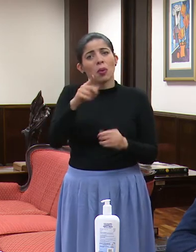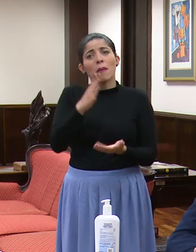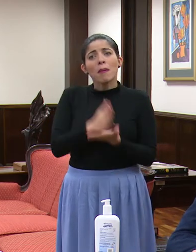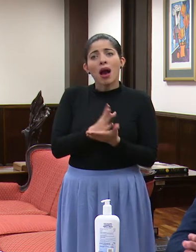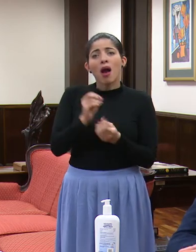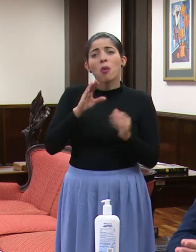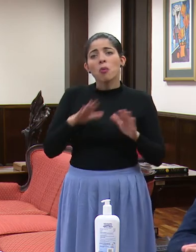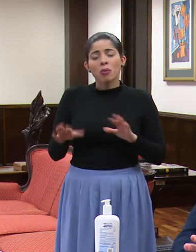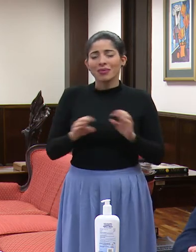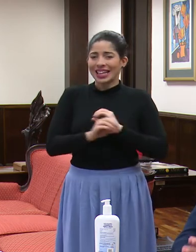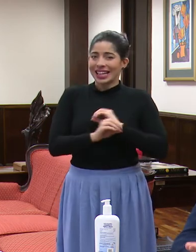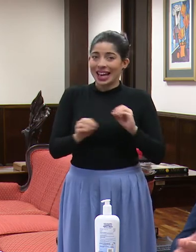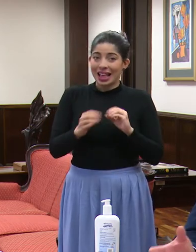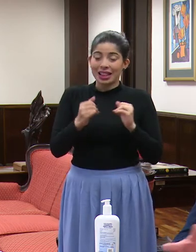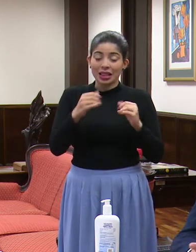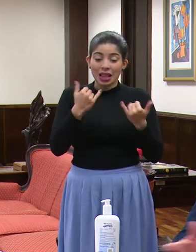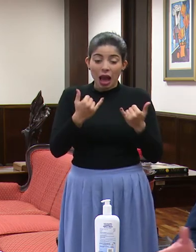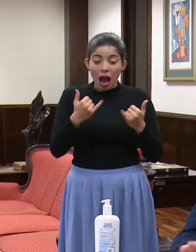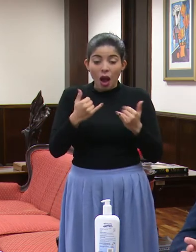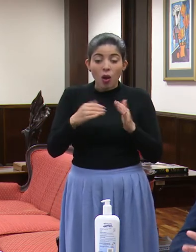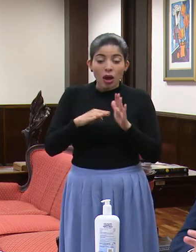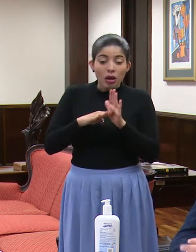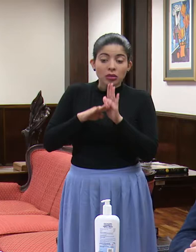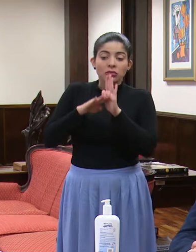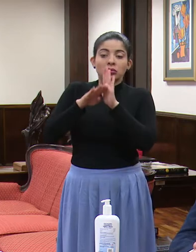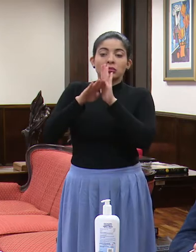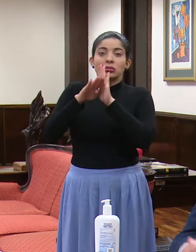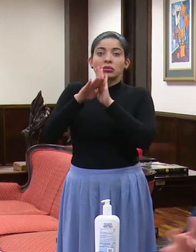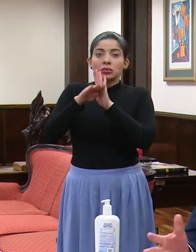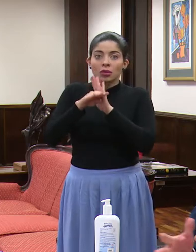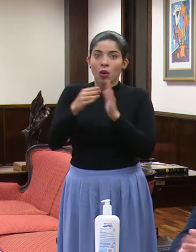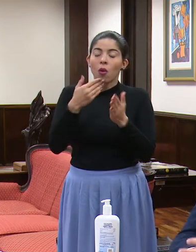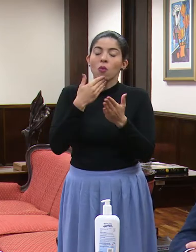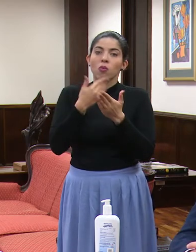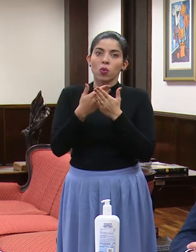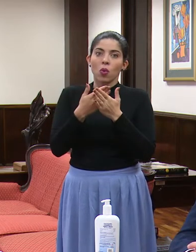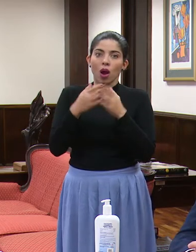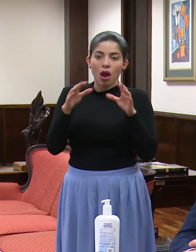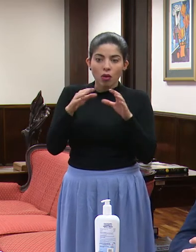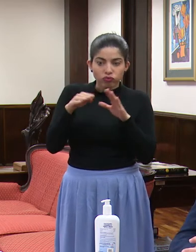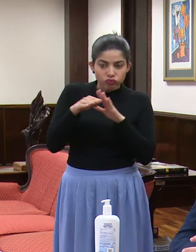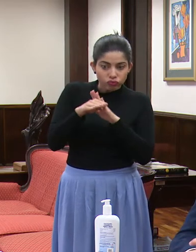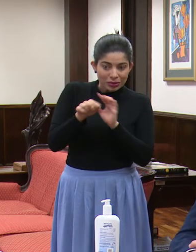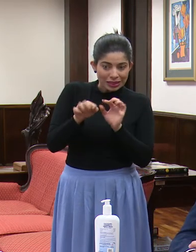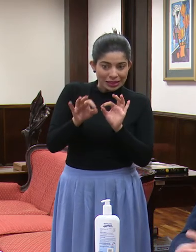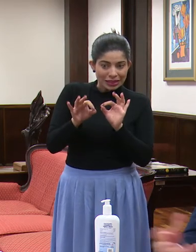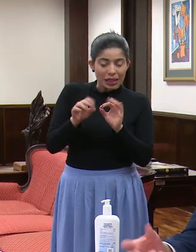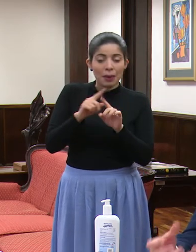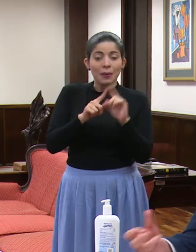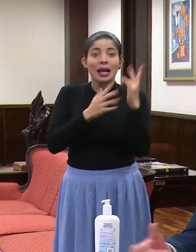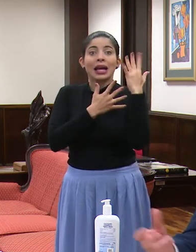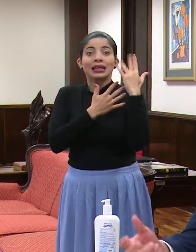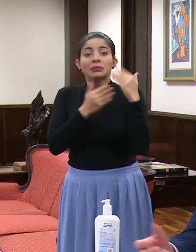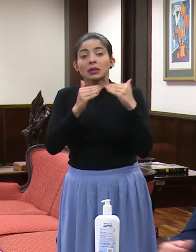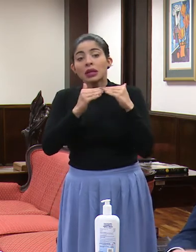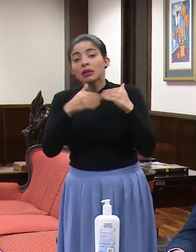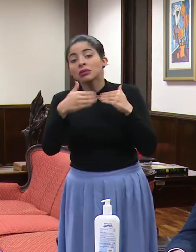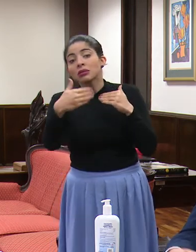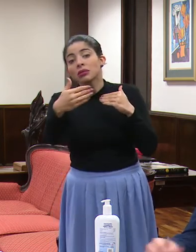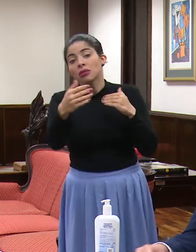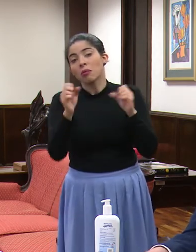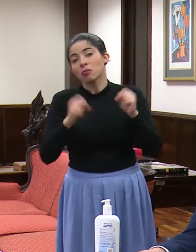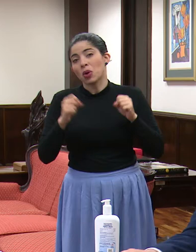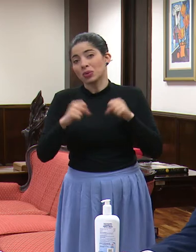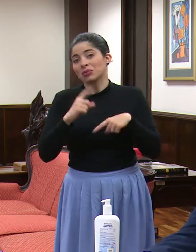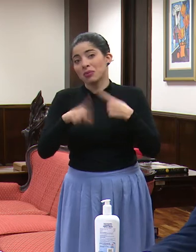los datos, la tendencia está, ¿cómo se llama eso?, es una muy buena tendencia, pero lo que esperamos es que se pueda complicar